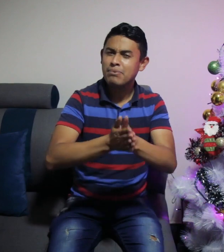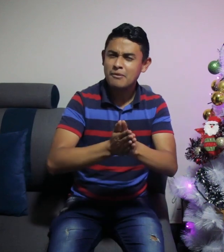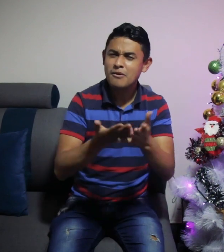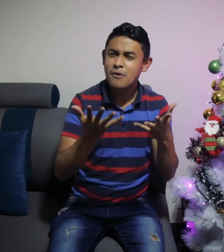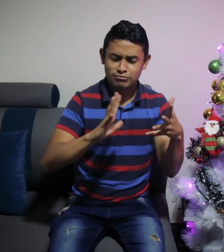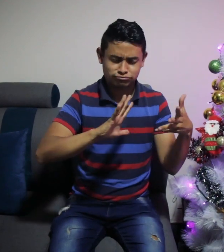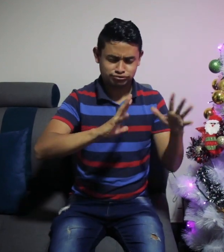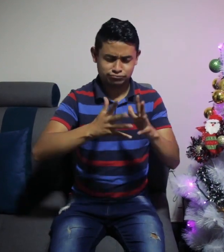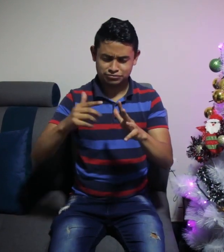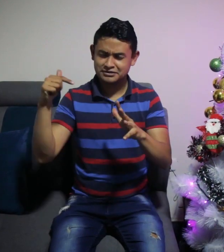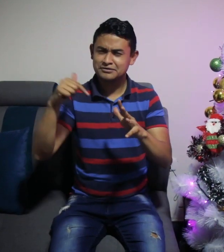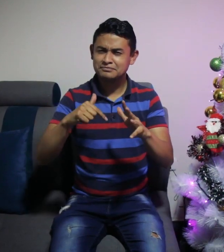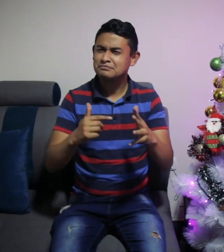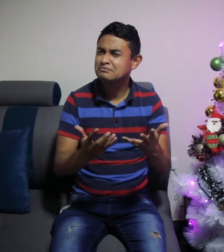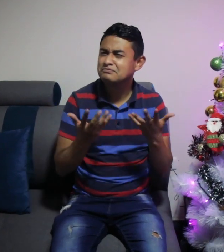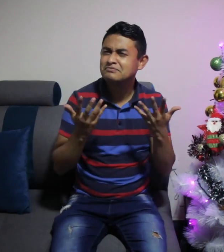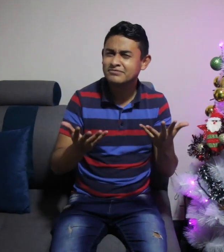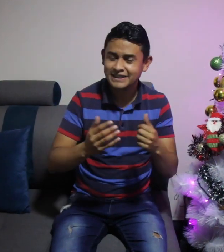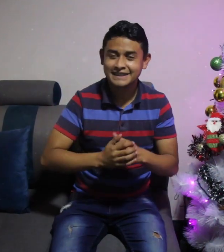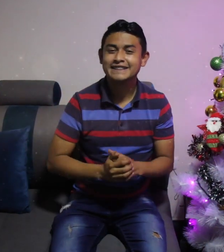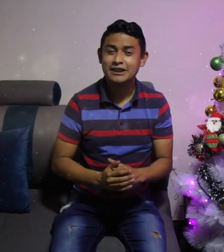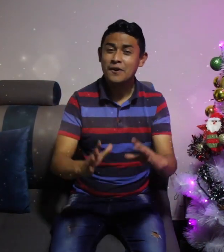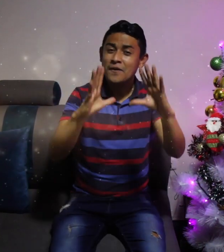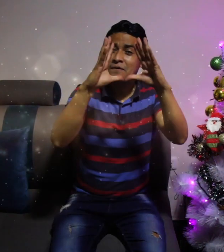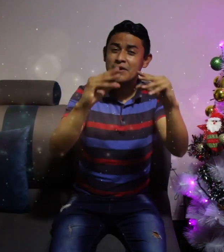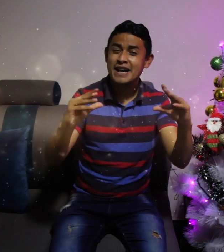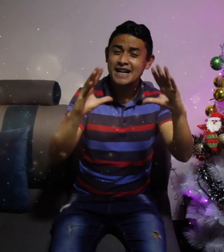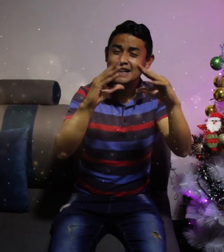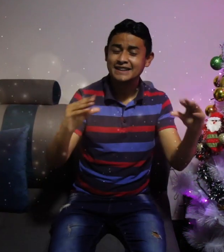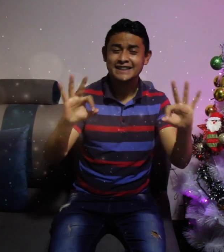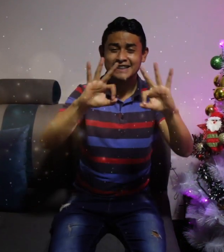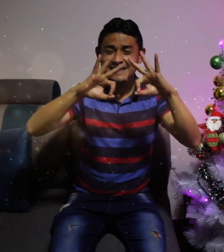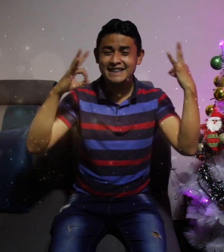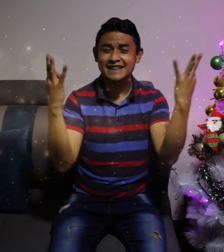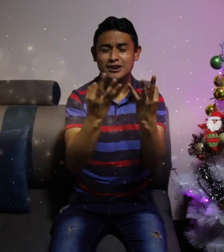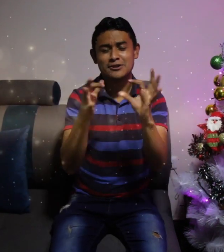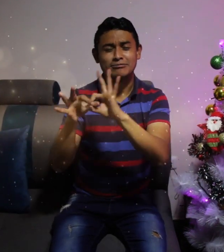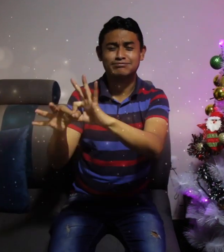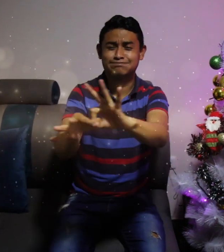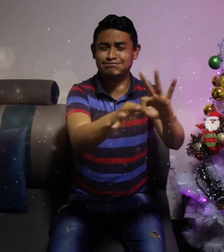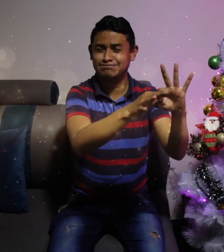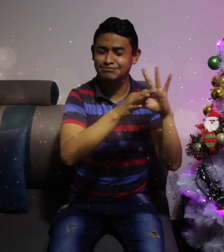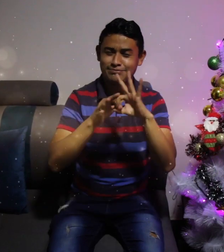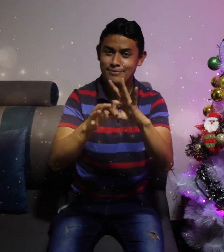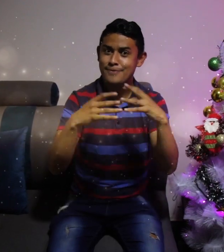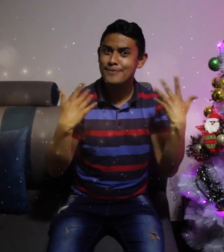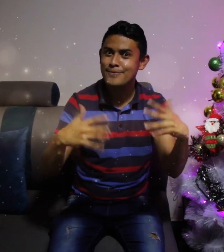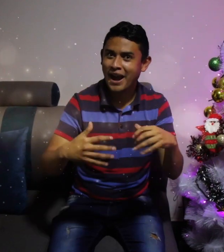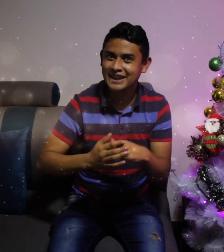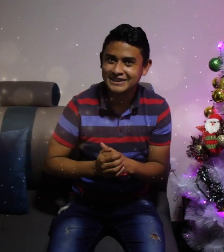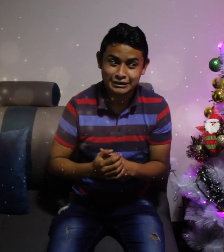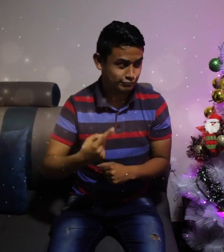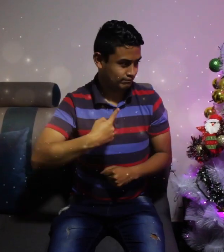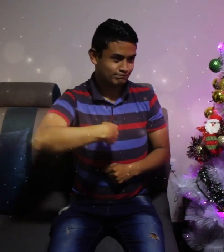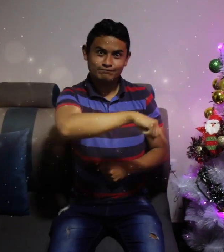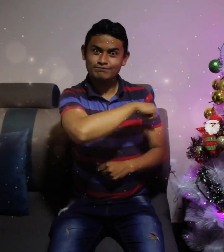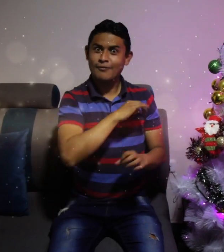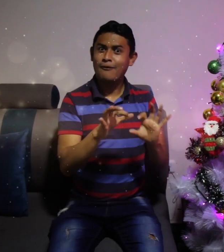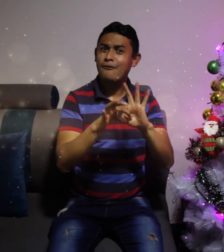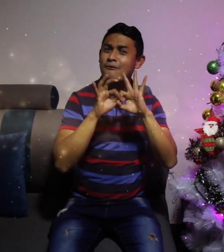diciembre todos podamos decir, Navidad, un tiempo de unión familiar. Desde